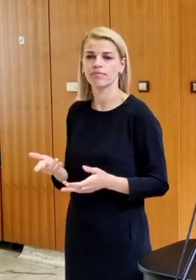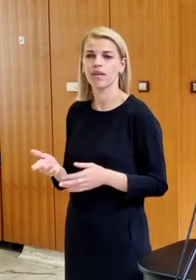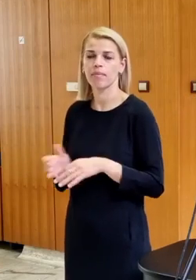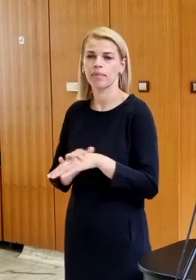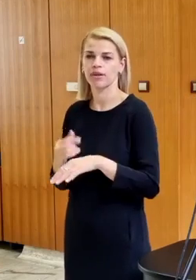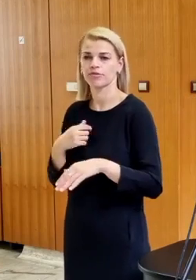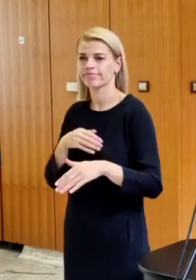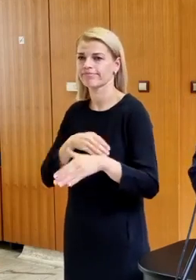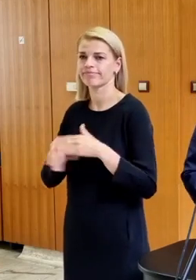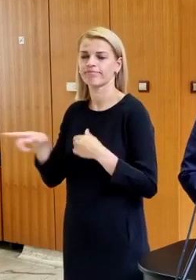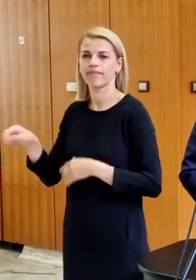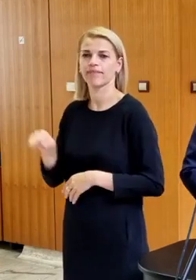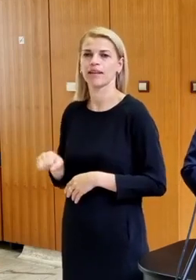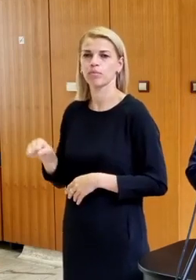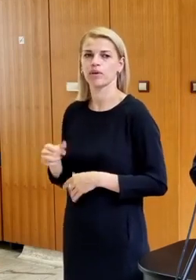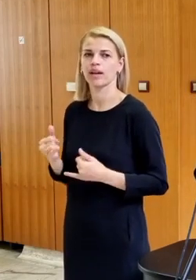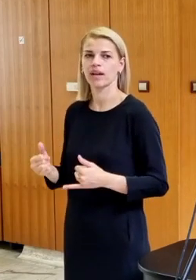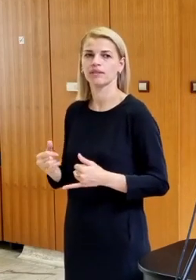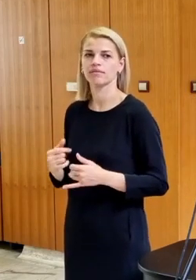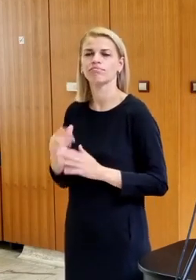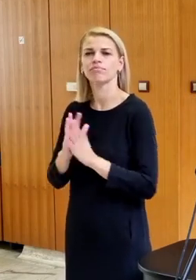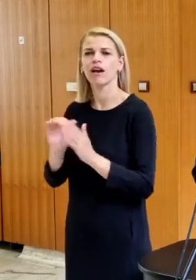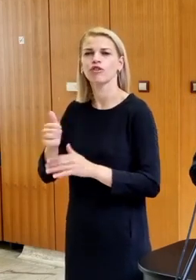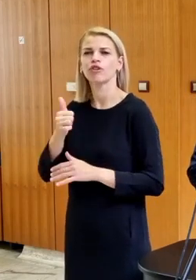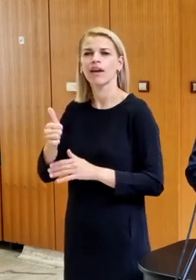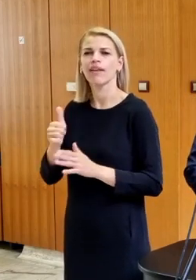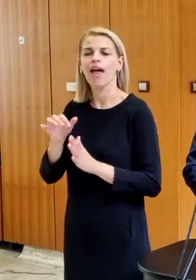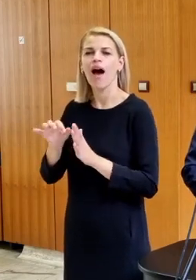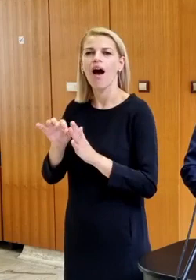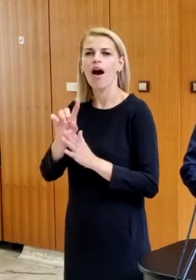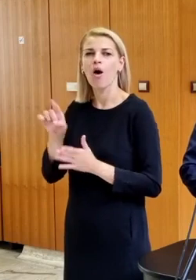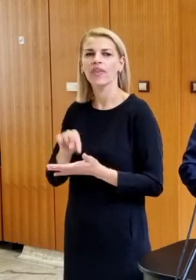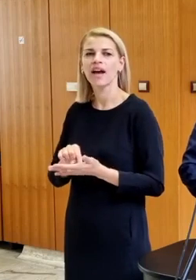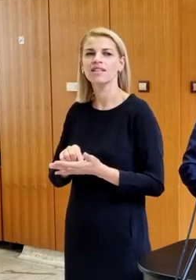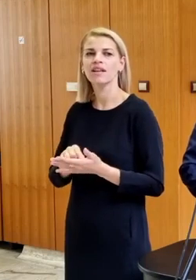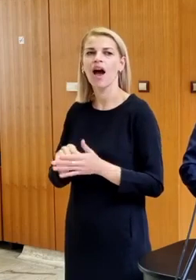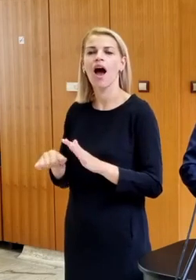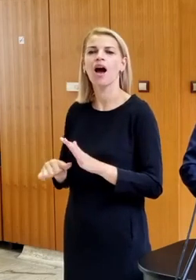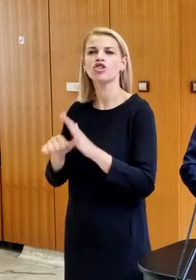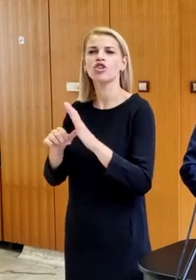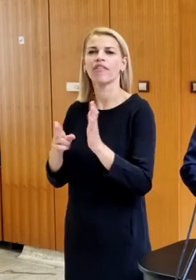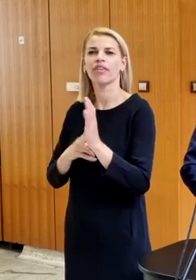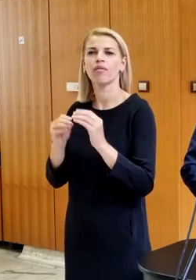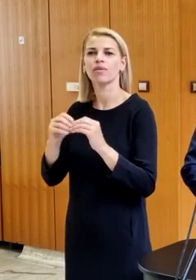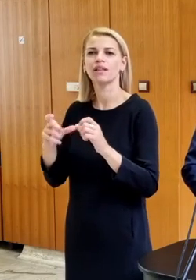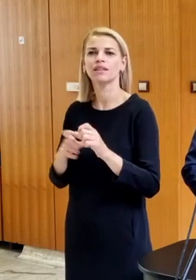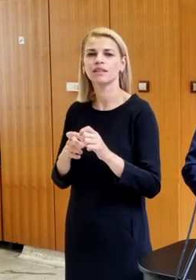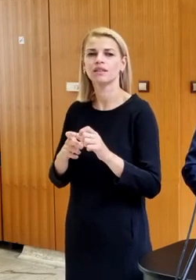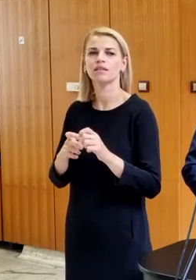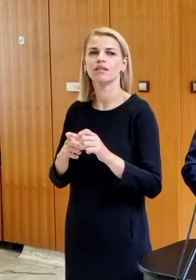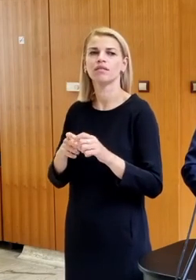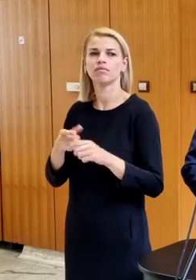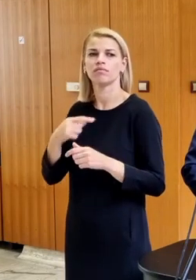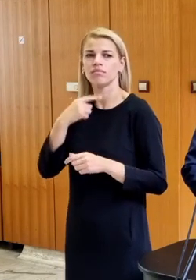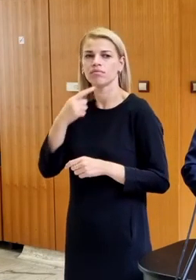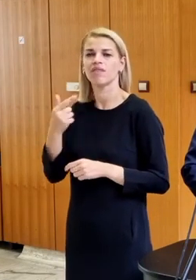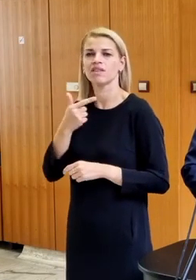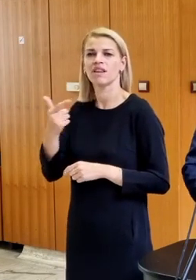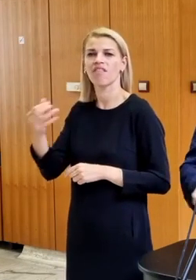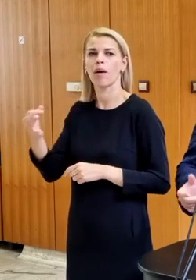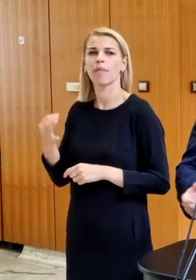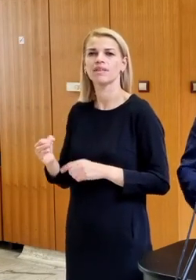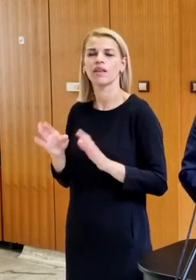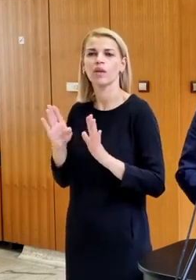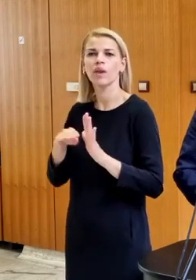Prepačte, utekal na výbor. Pán minister, môžeme ešte z iného súdka, šéf MBS počet rokovania avizoval 22%